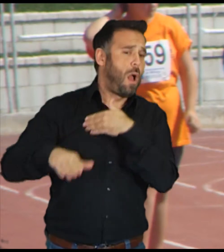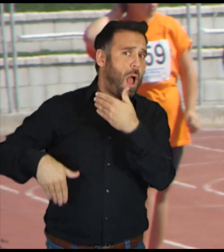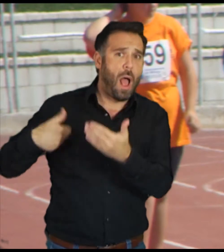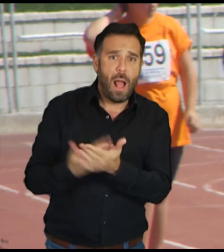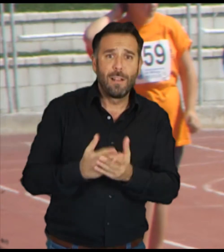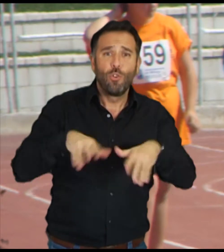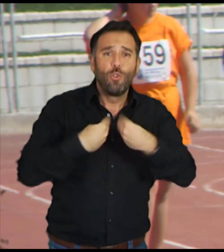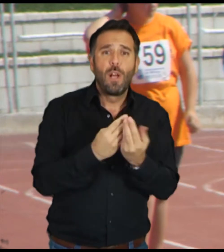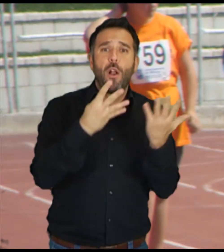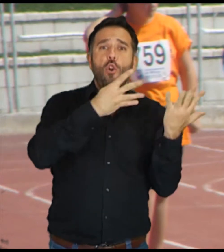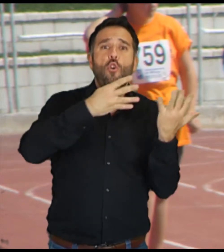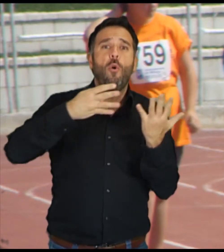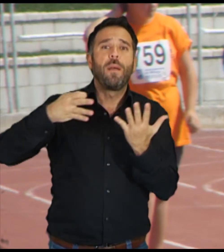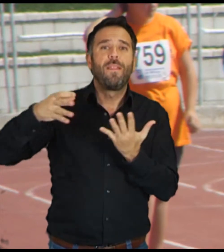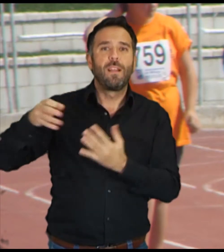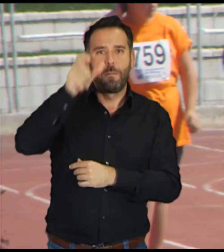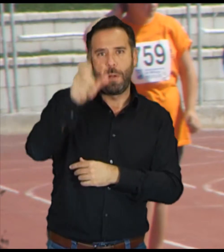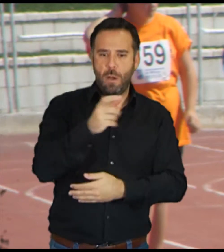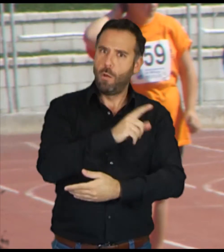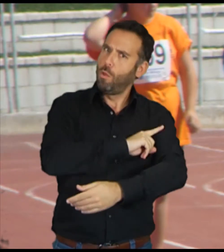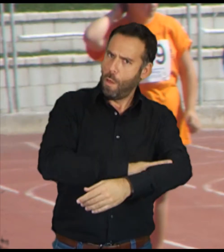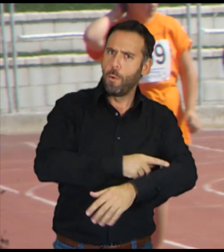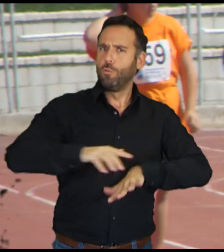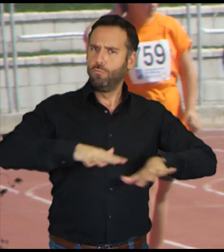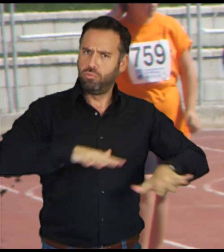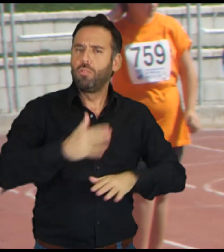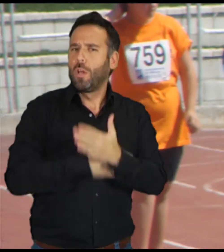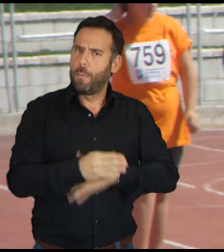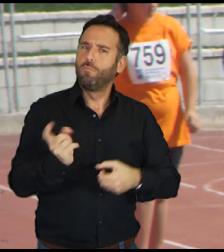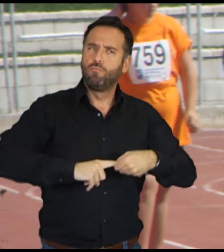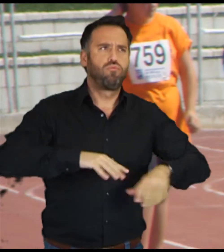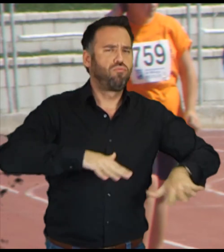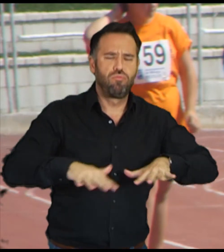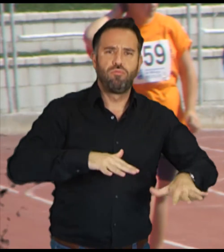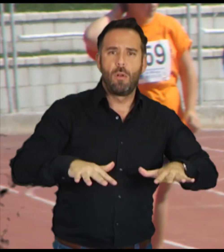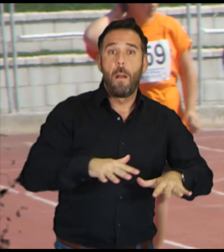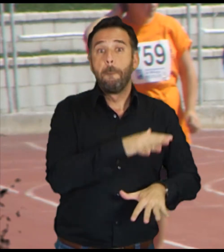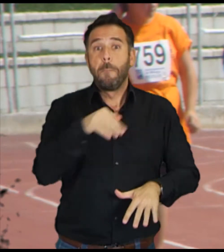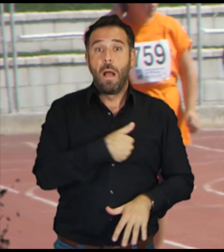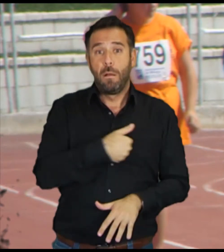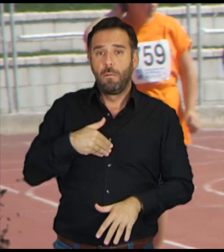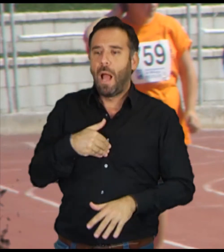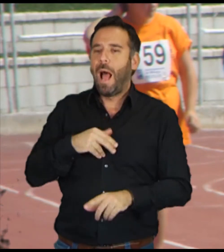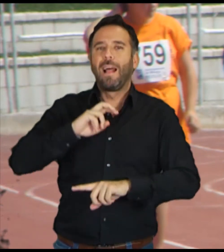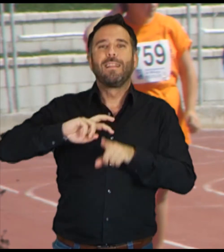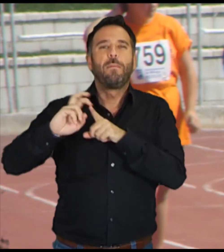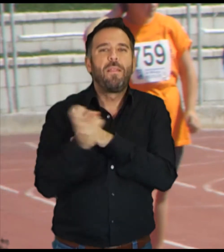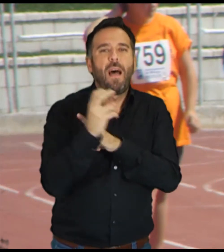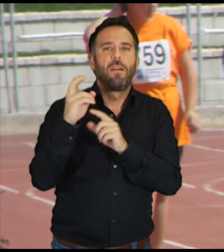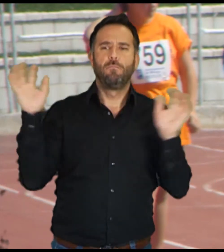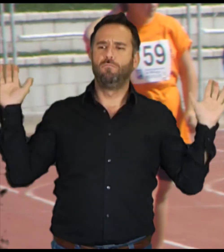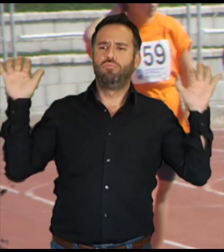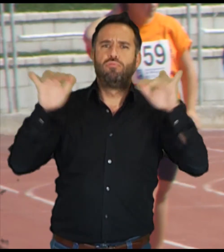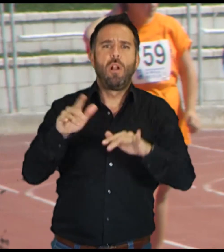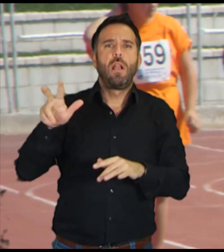deportistas en las distintas disciplinas Paralelamente se han celebrado eventos deportivos de carácter nacional e